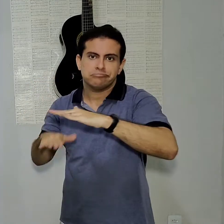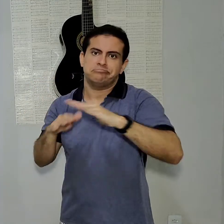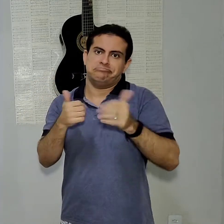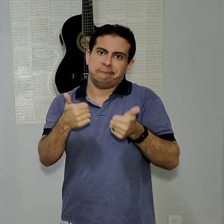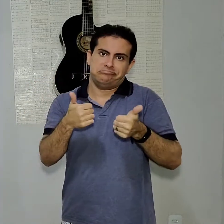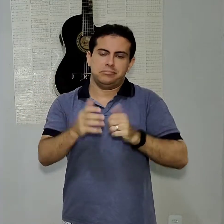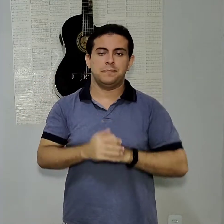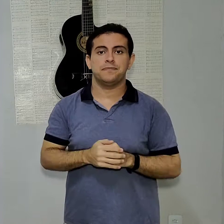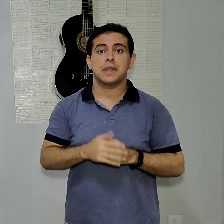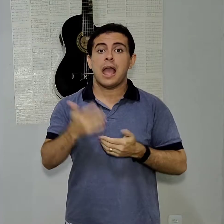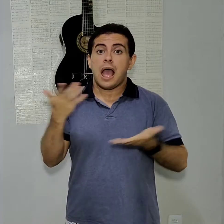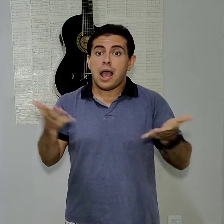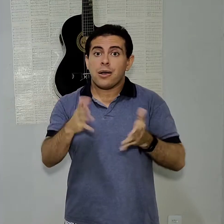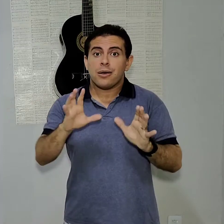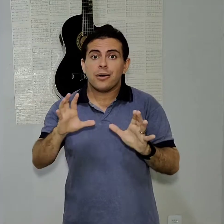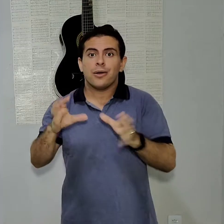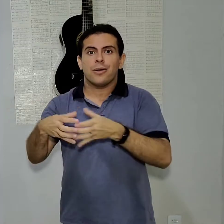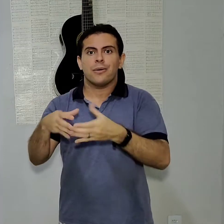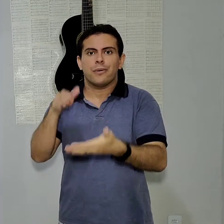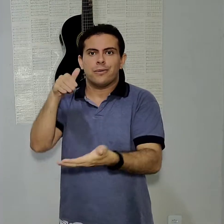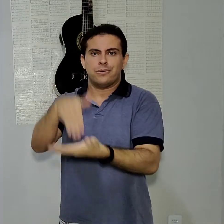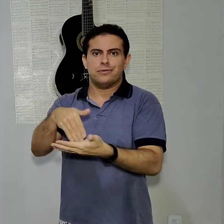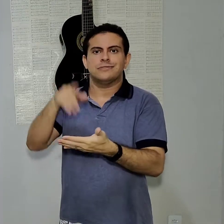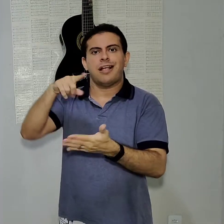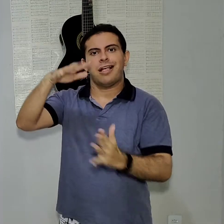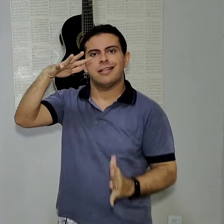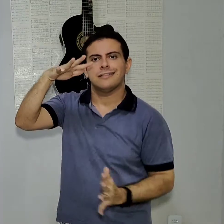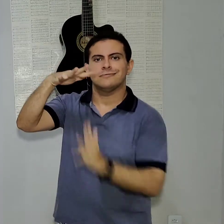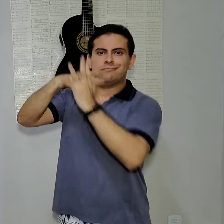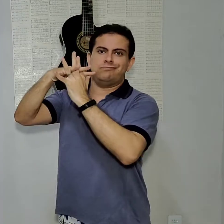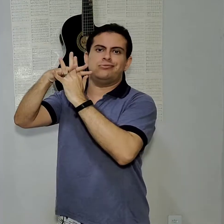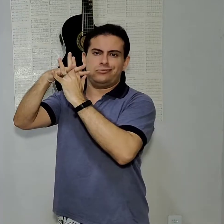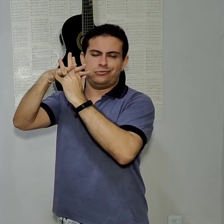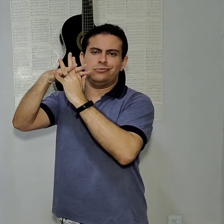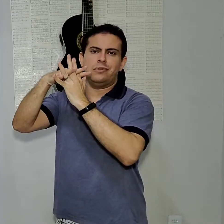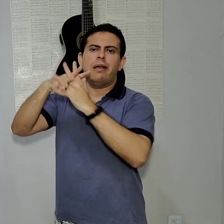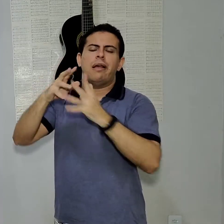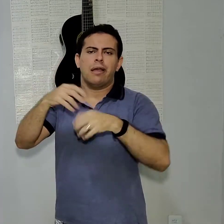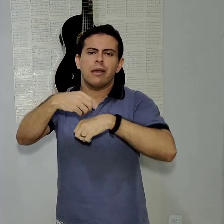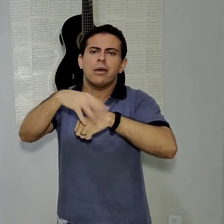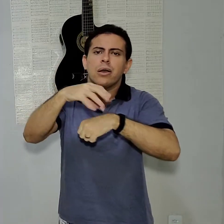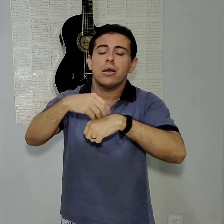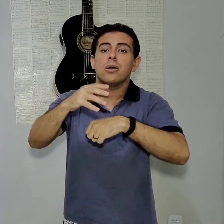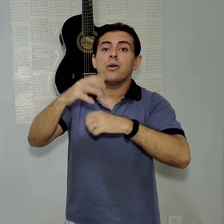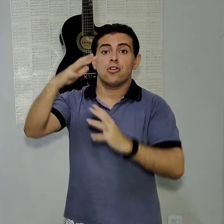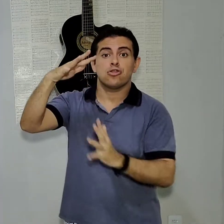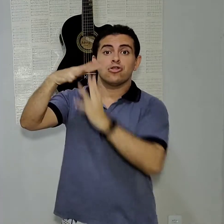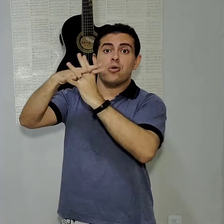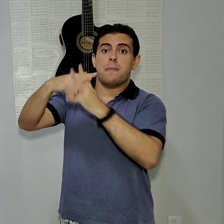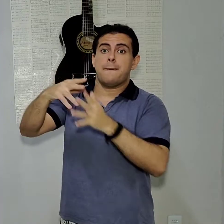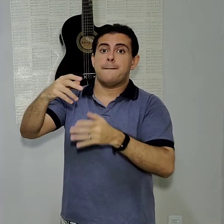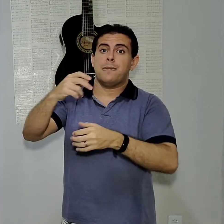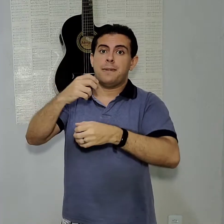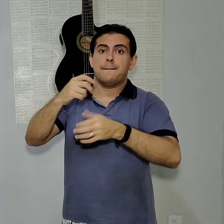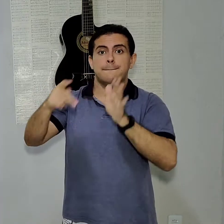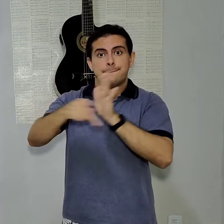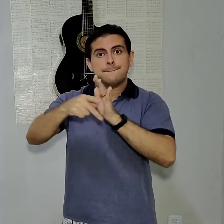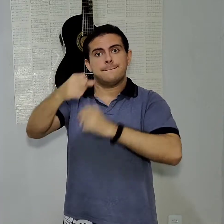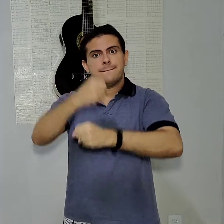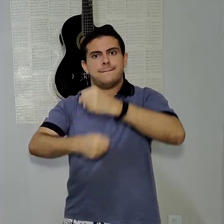categoria, né? Que é dos topos de linha. E, geralmente, eu recomendo o topo de linha do ano passado. Porque eles já vão estar em promoção, né? Com preço aí,